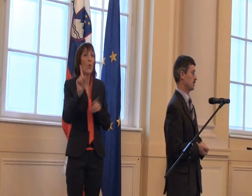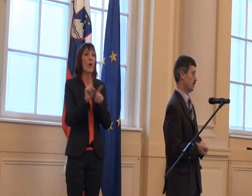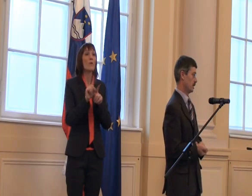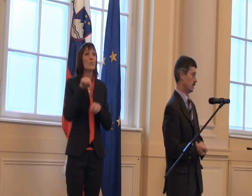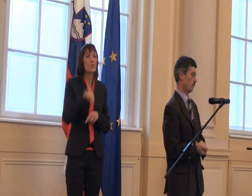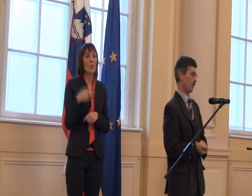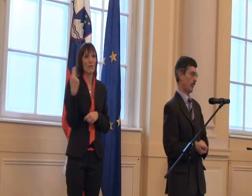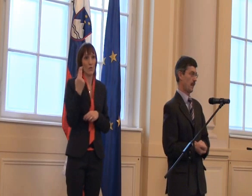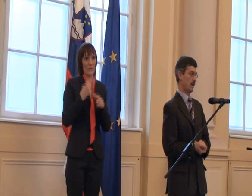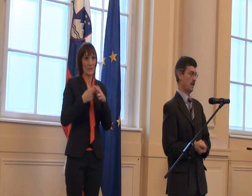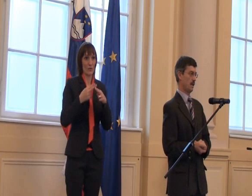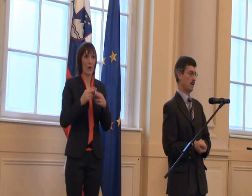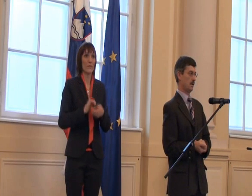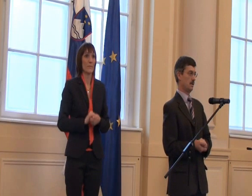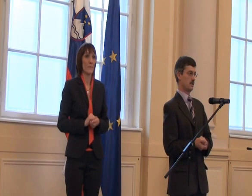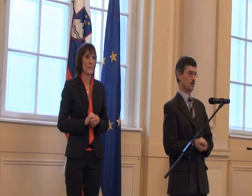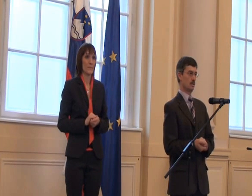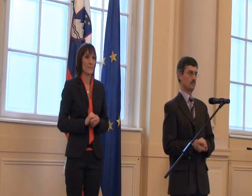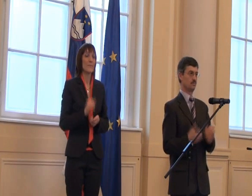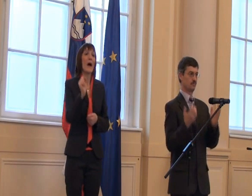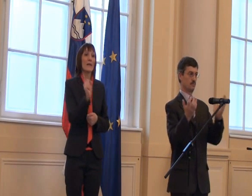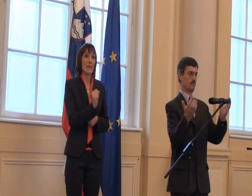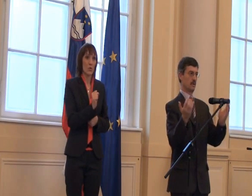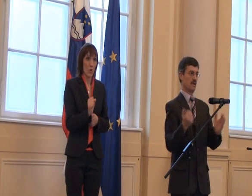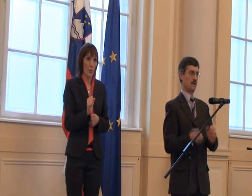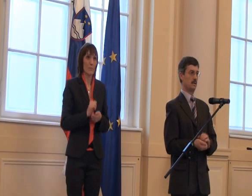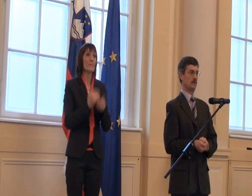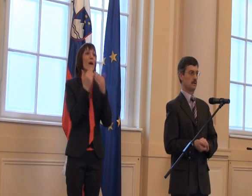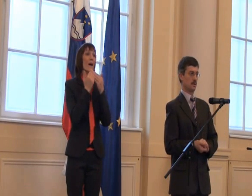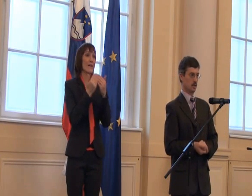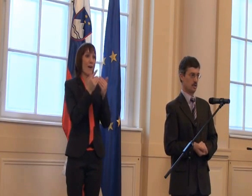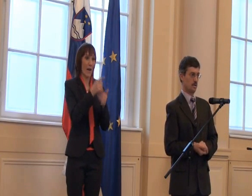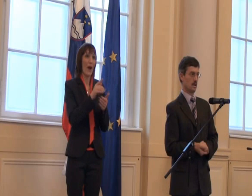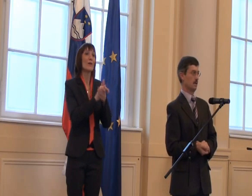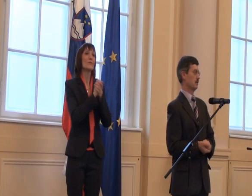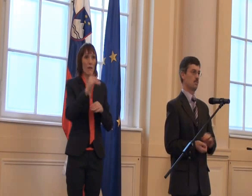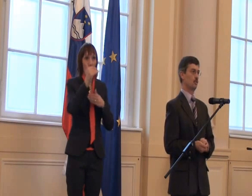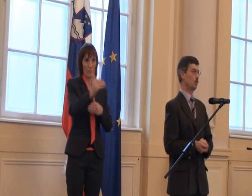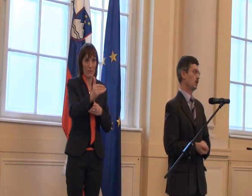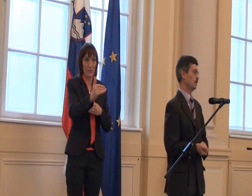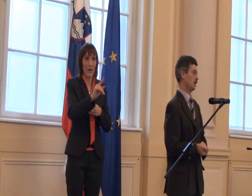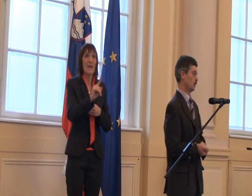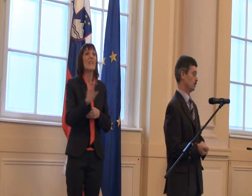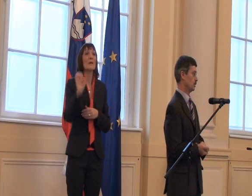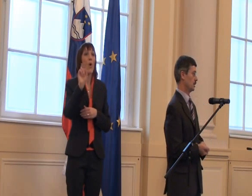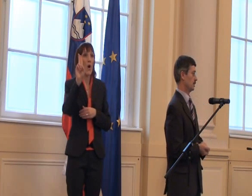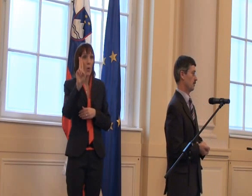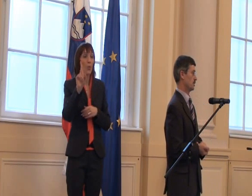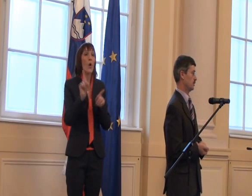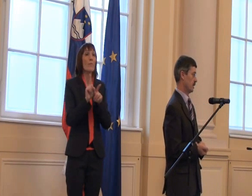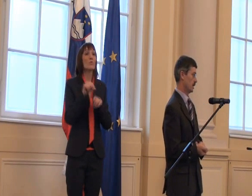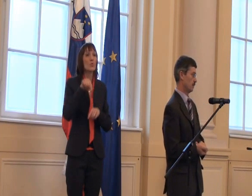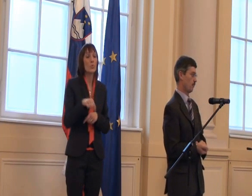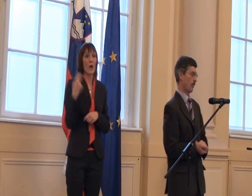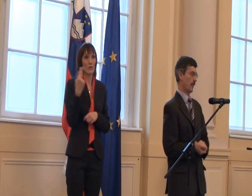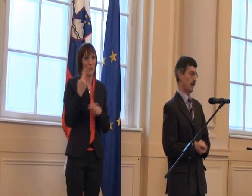kolegi, dragi invalidke in invalidi, dragi invalidke in invalidi, dragi invalidke in